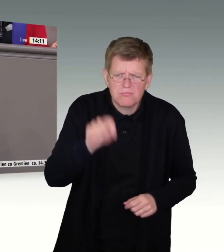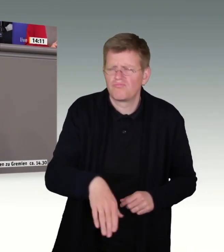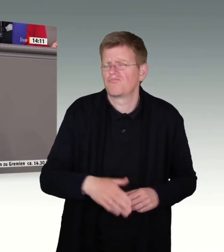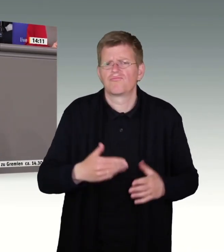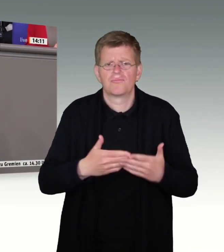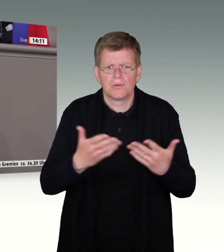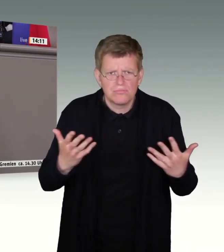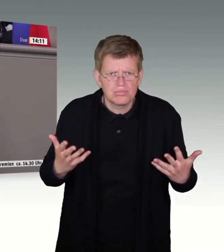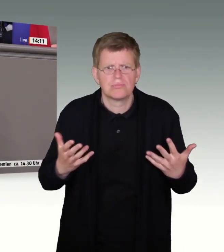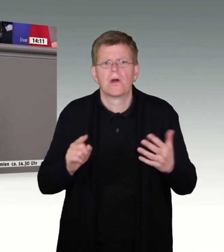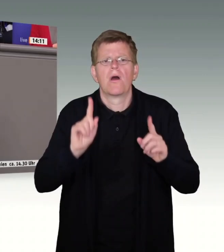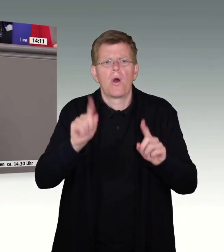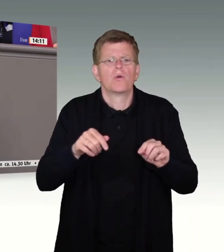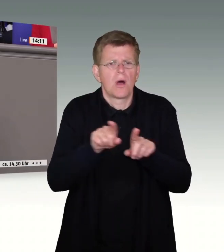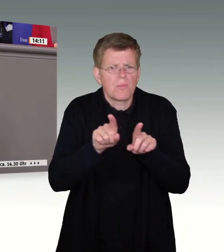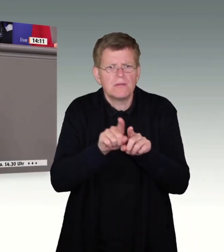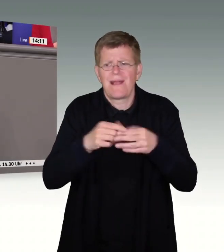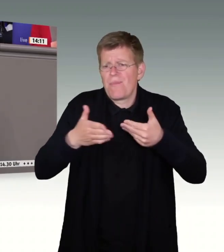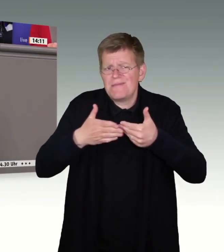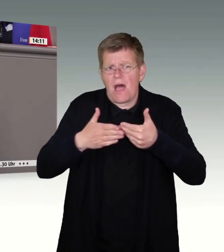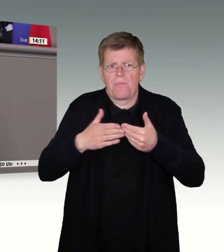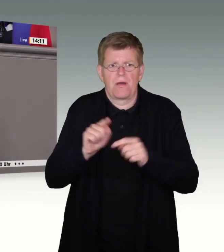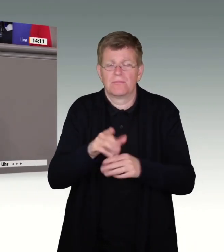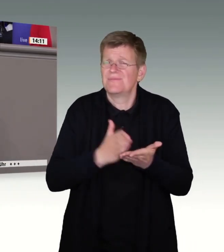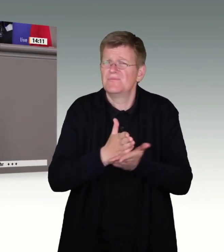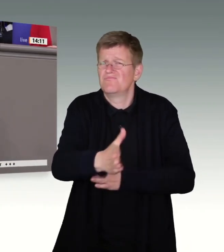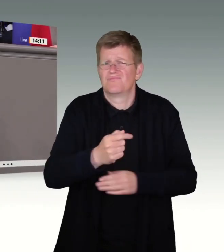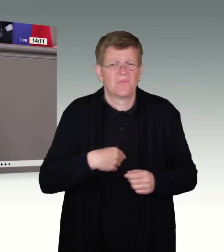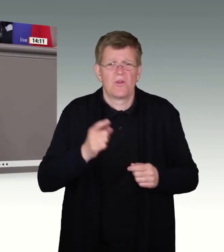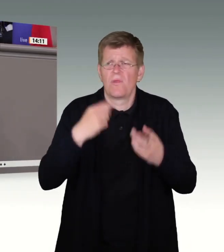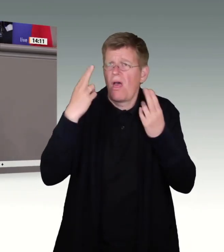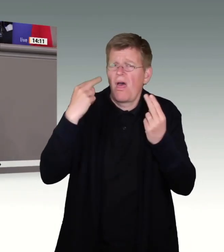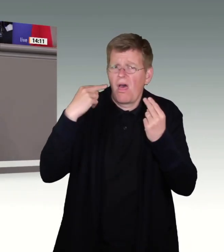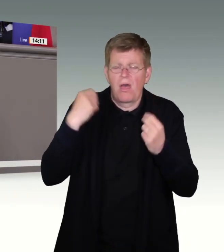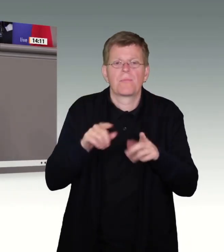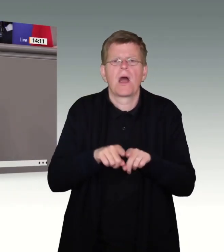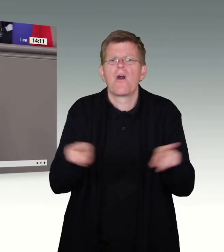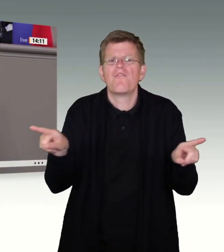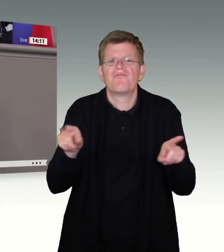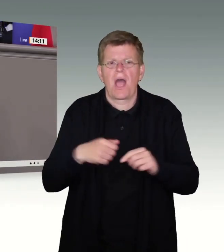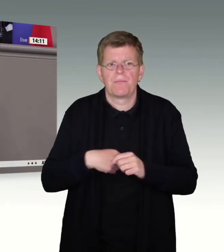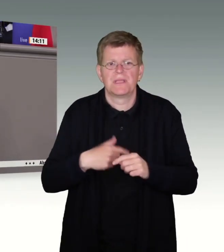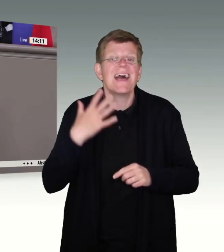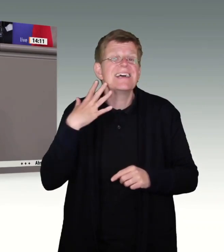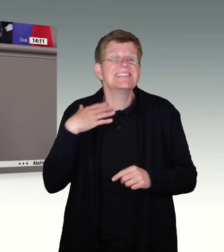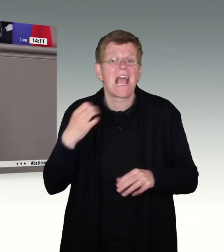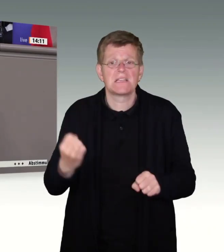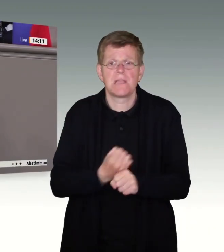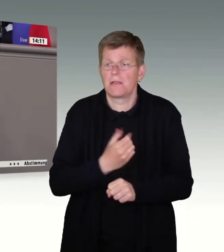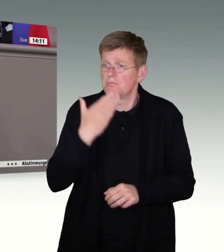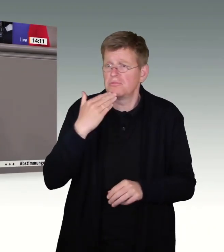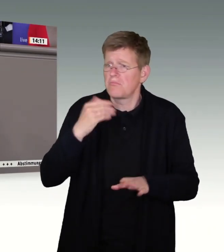Mohammed B.'s Erniedrigungen ertragen. Schließlich wurde der fremde Sextäter zunächst weder inhaftiert noch